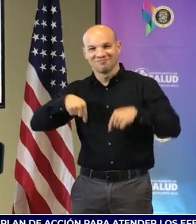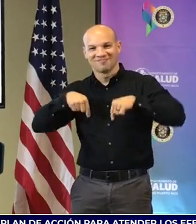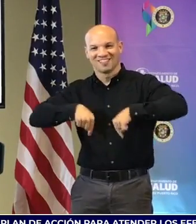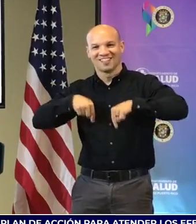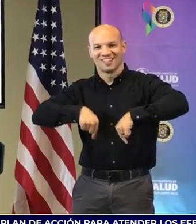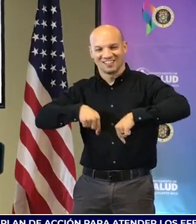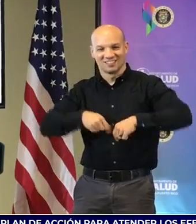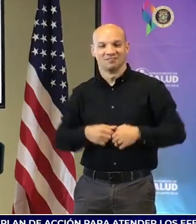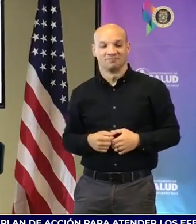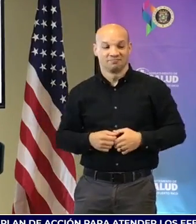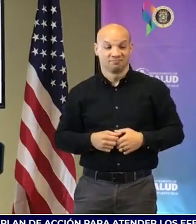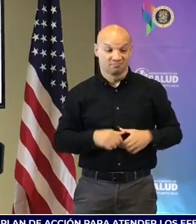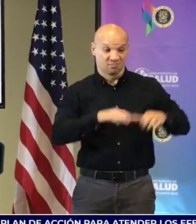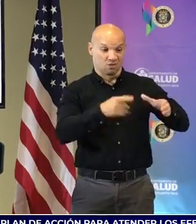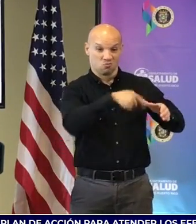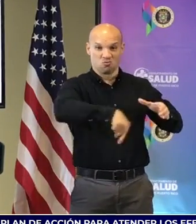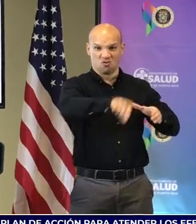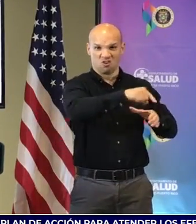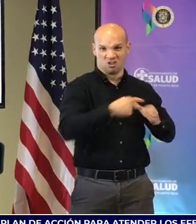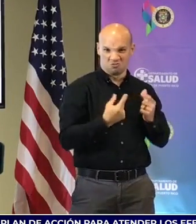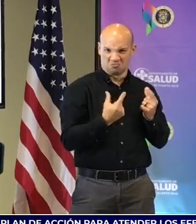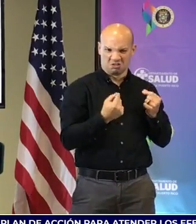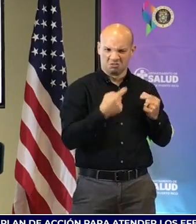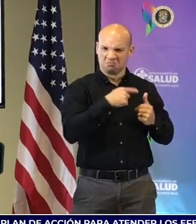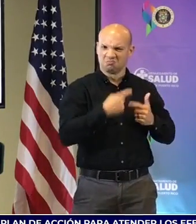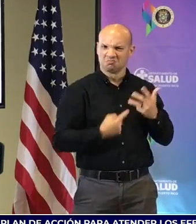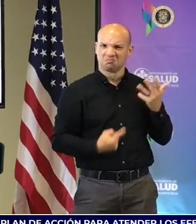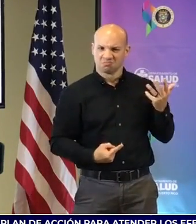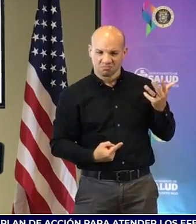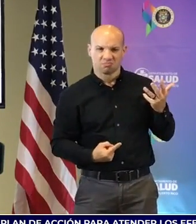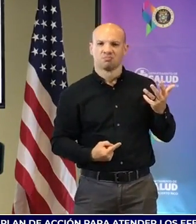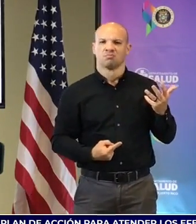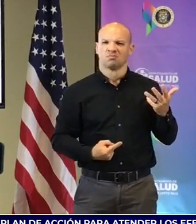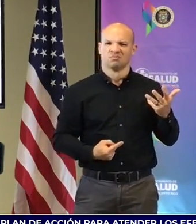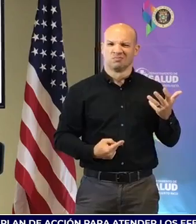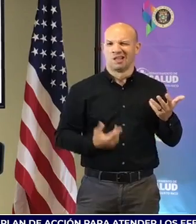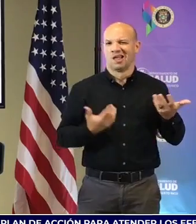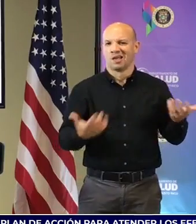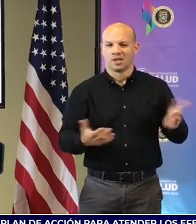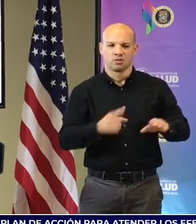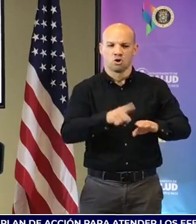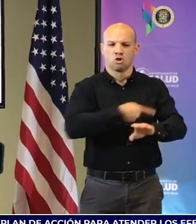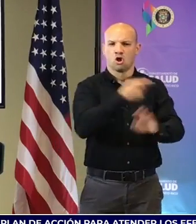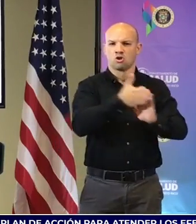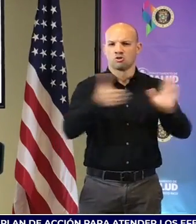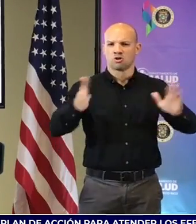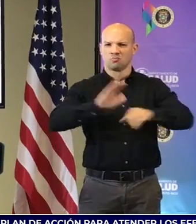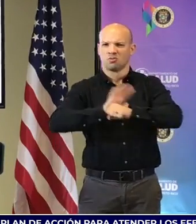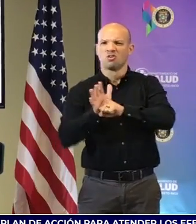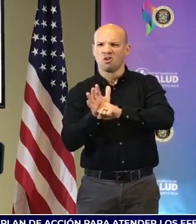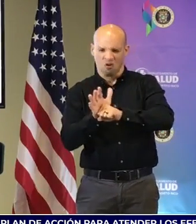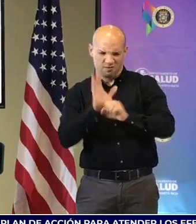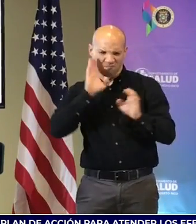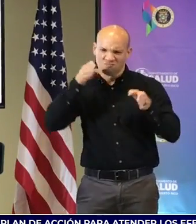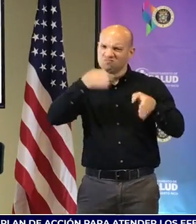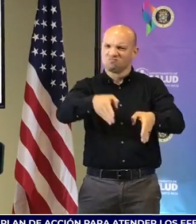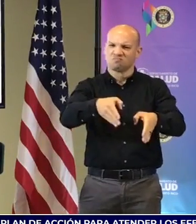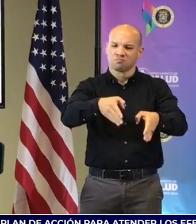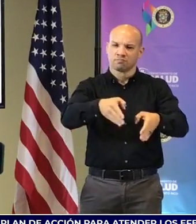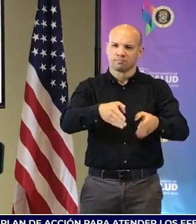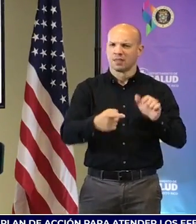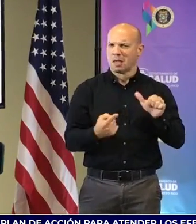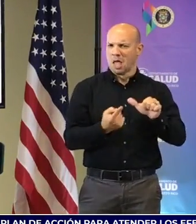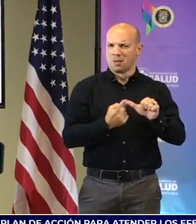Fideicomiso está haciendo varias cosas que trabajan con Long Term COVID. Una de ellas estamos creando una red